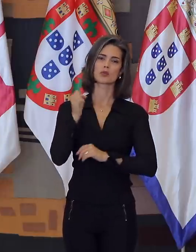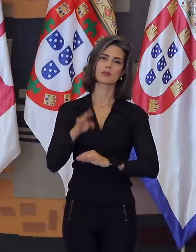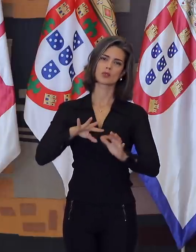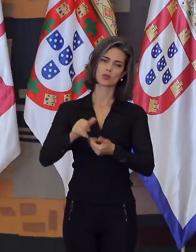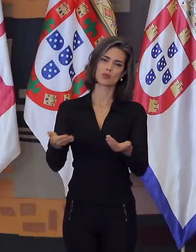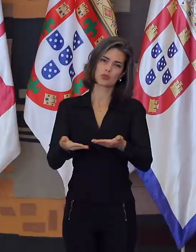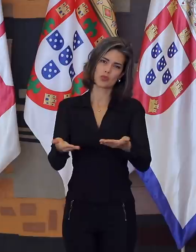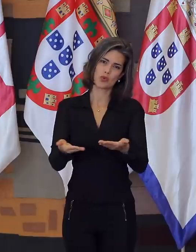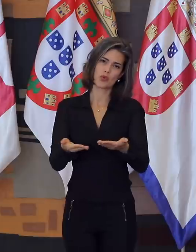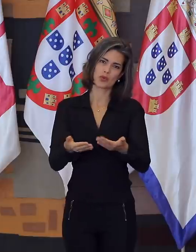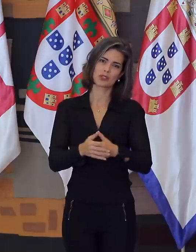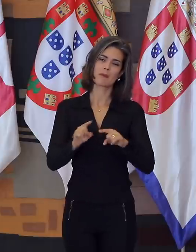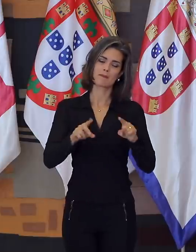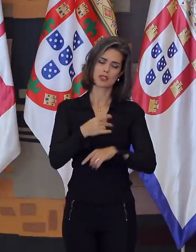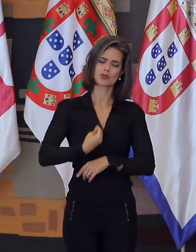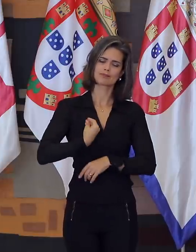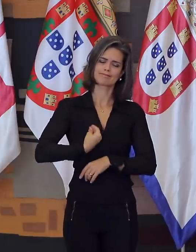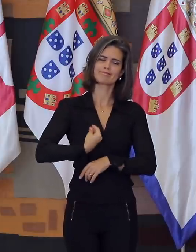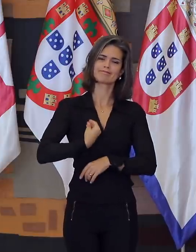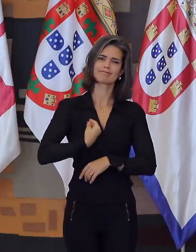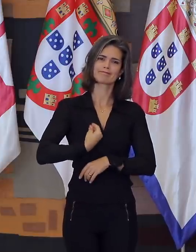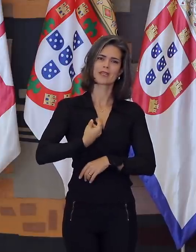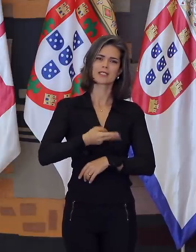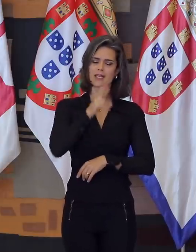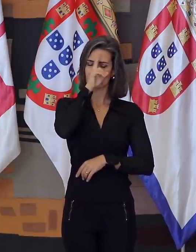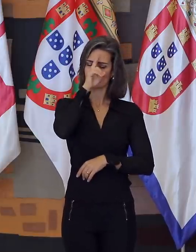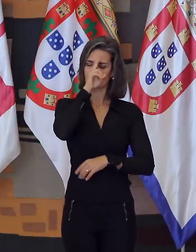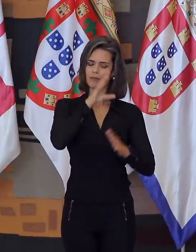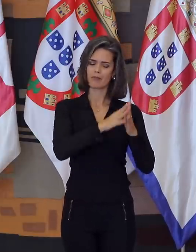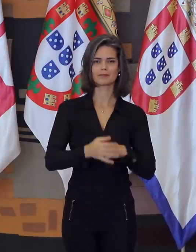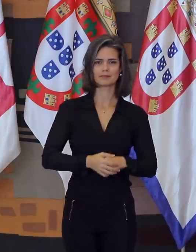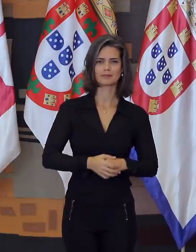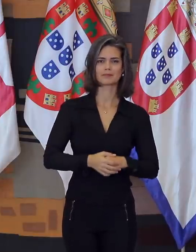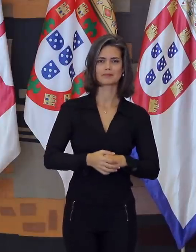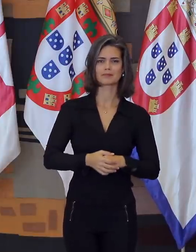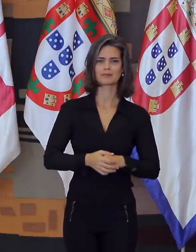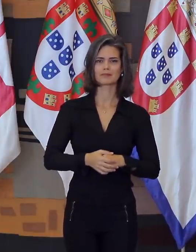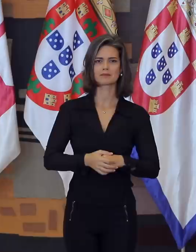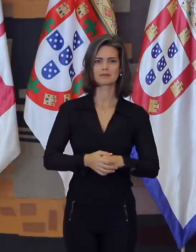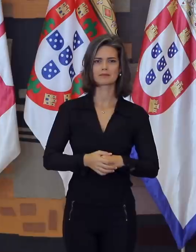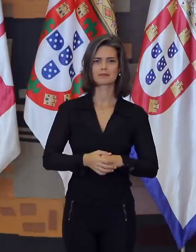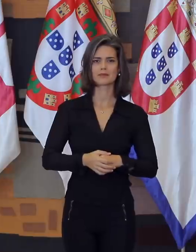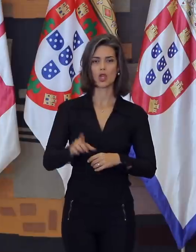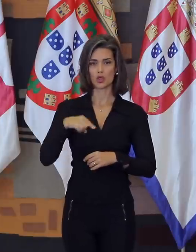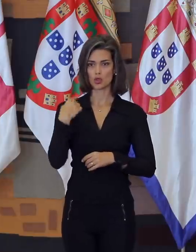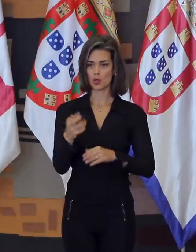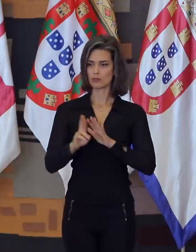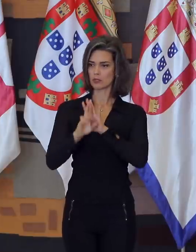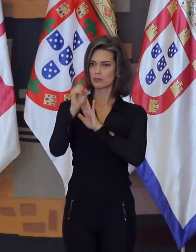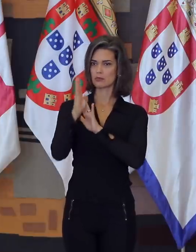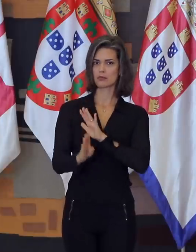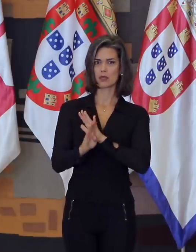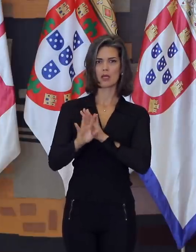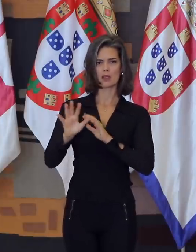dias. Seu legado, no entanto, é e será lembrado sempre por gerações. Como diplomatas,